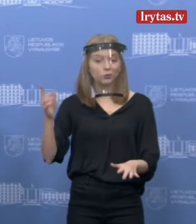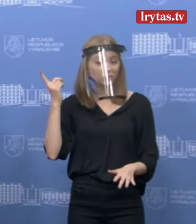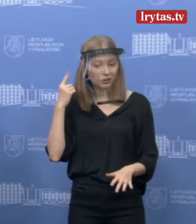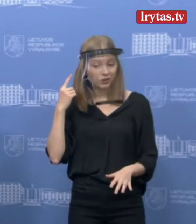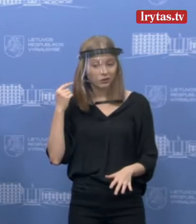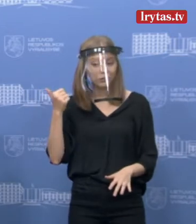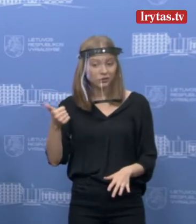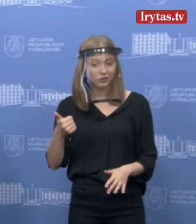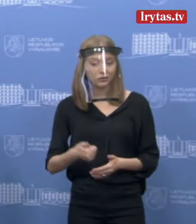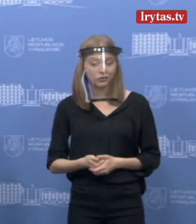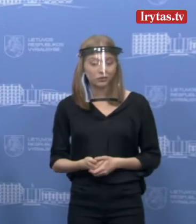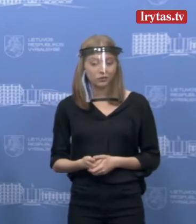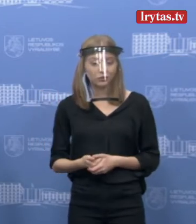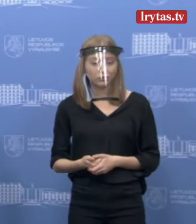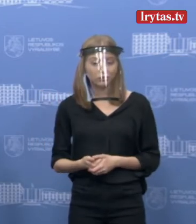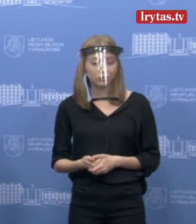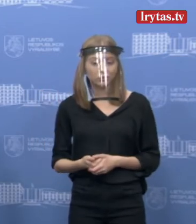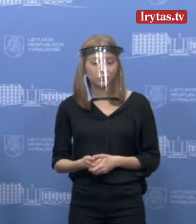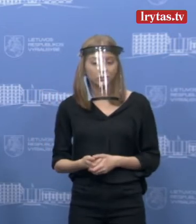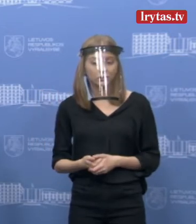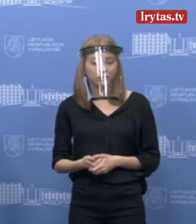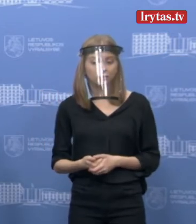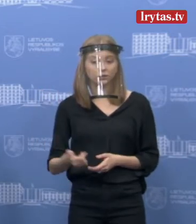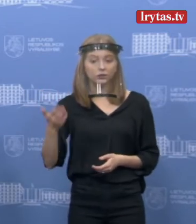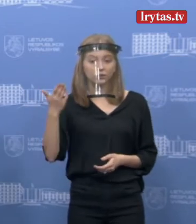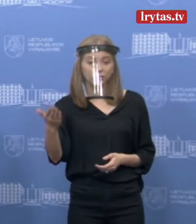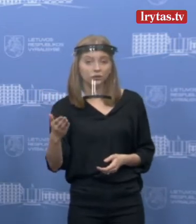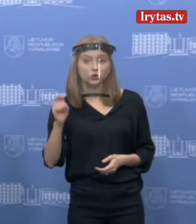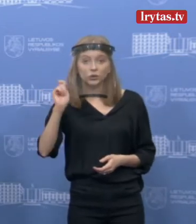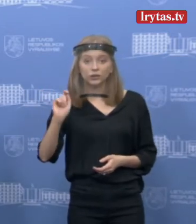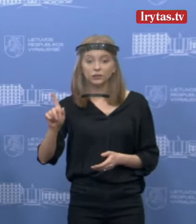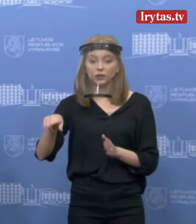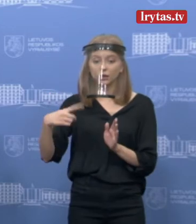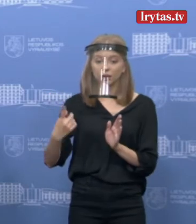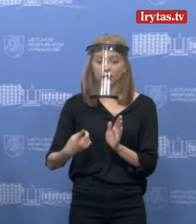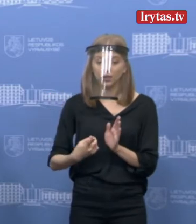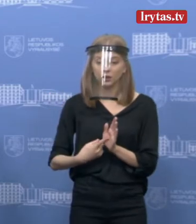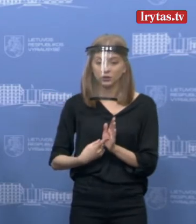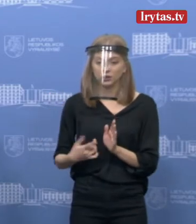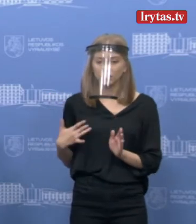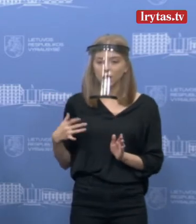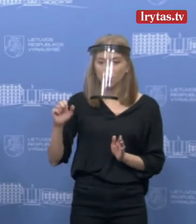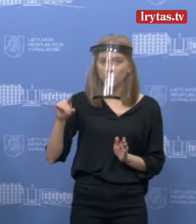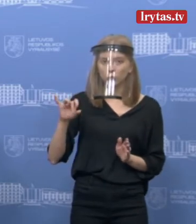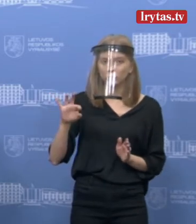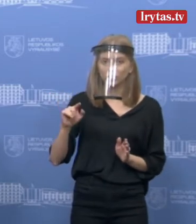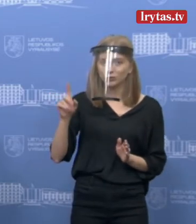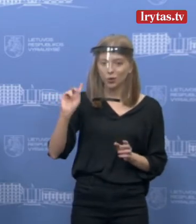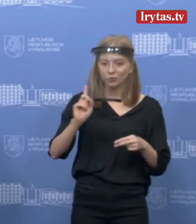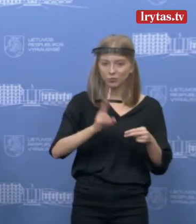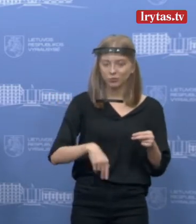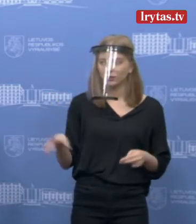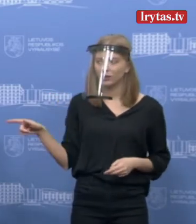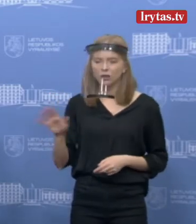Liepa, turit klausimą? Girdit mus? Turiu klausimą, bet gal norės dar Augustas pabaigti savo klausimą. tai gal jau